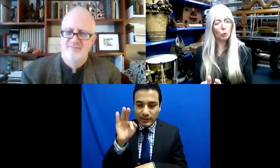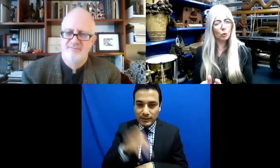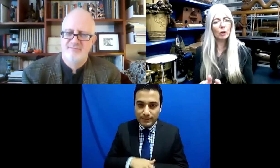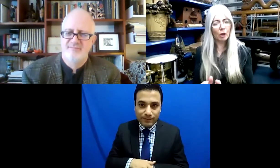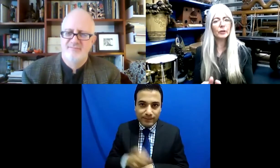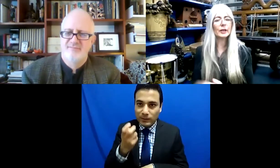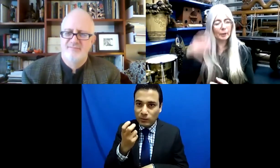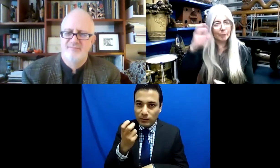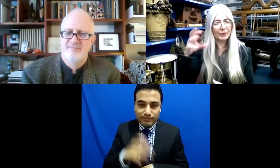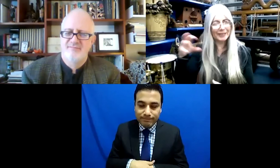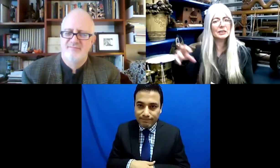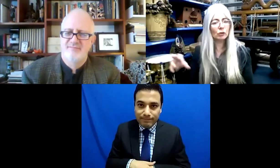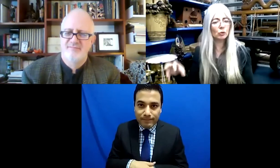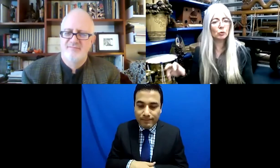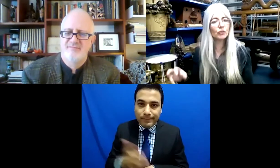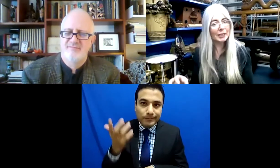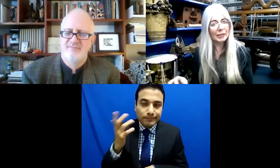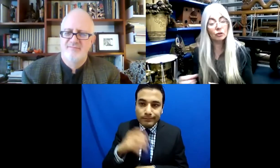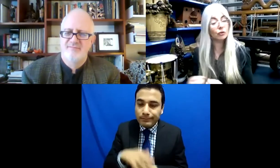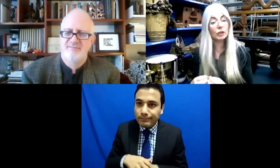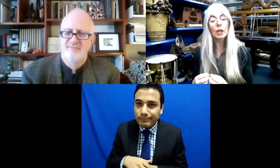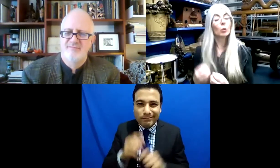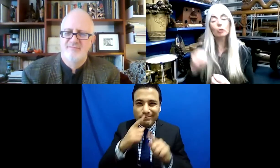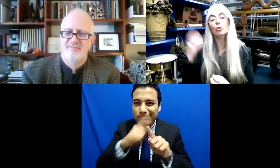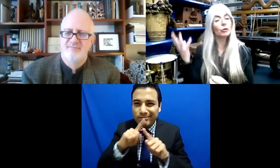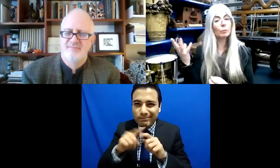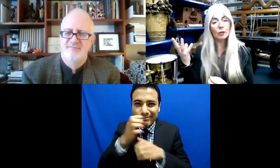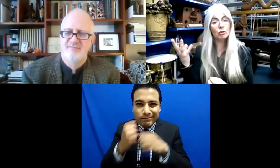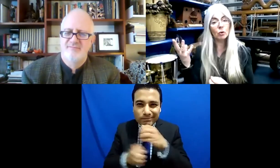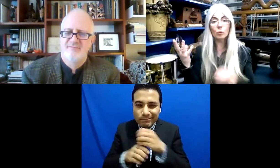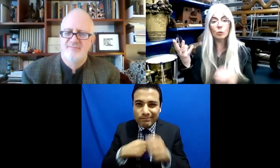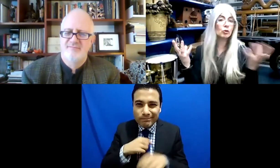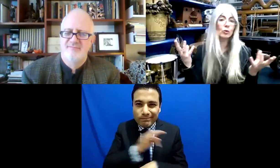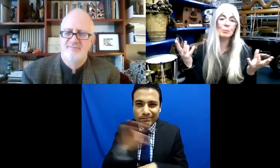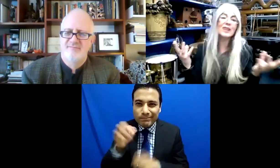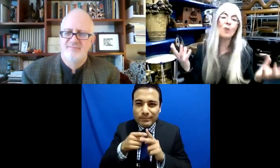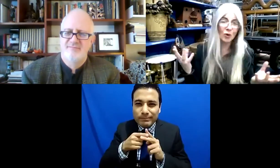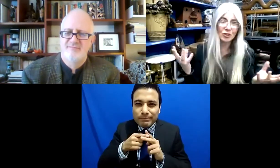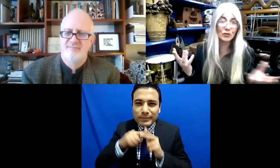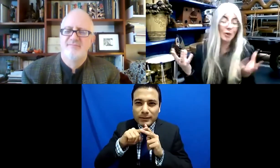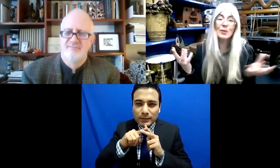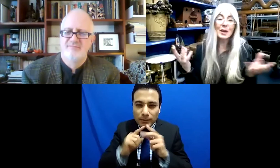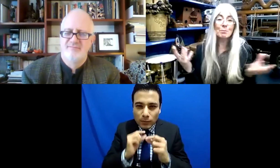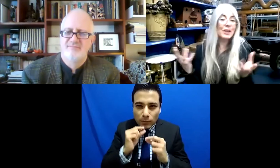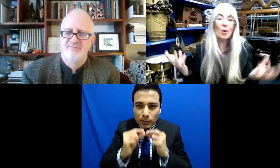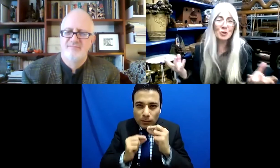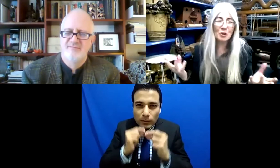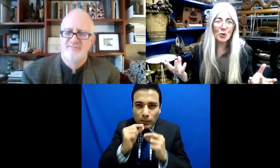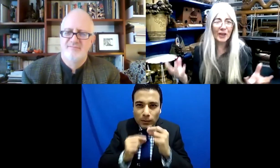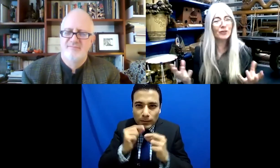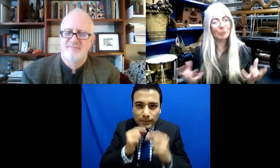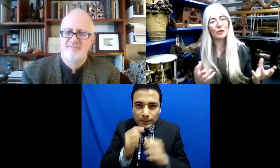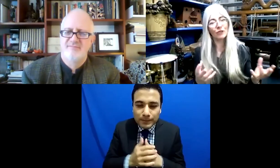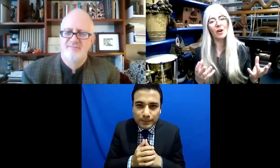mail o suene tu teléfono. Tienes que seguir sembrando las semillas y atendiendo tu jardín para ver qué